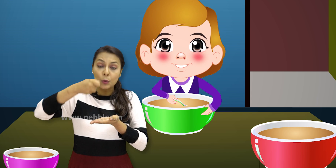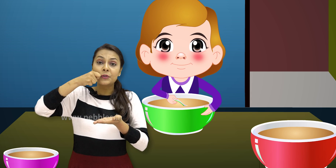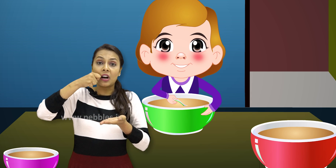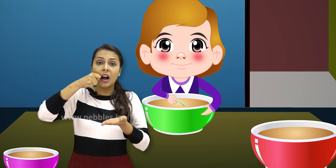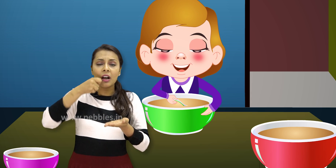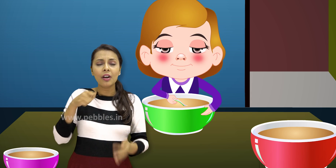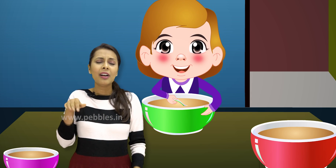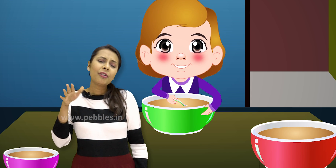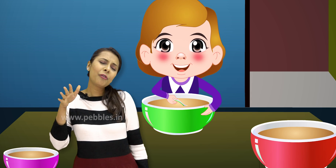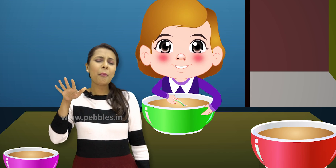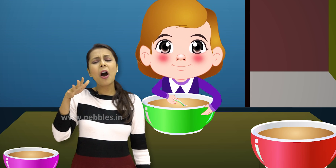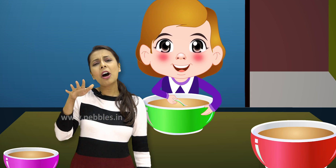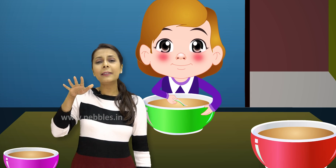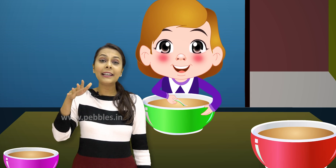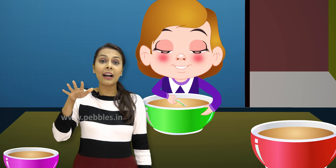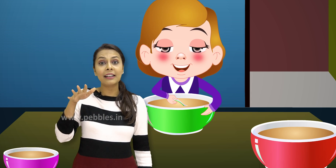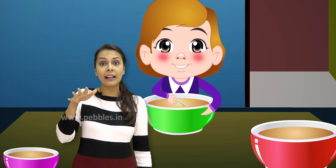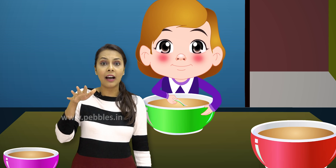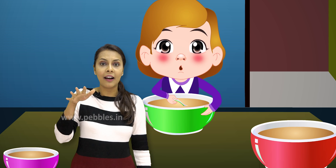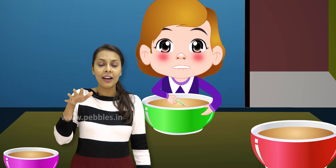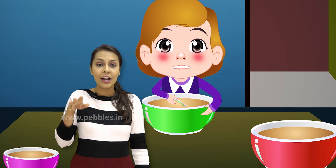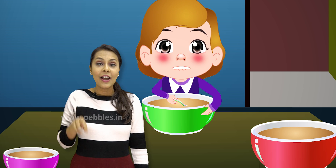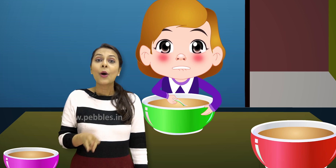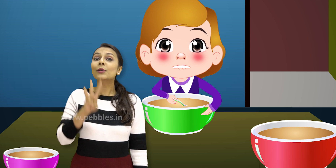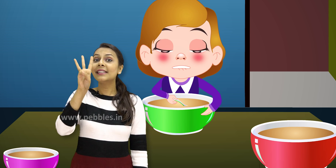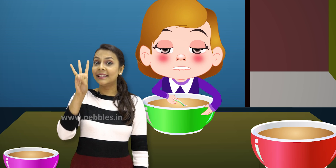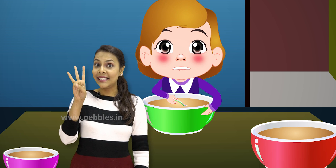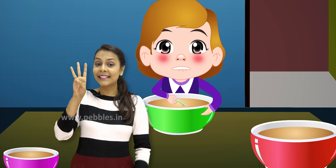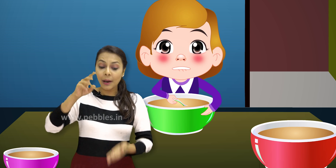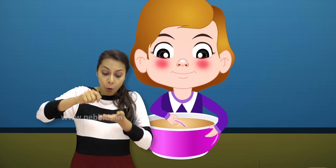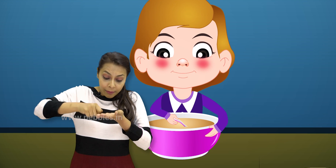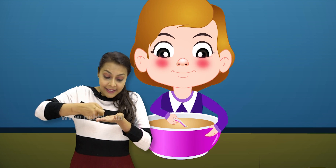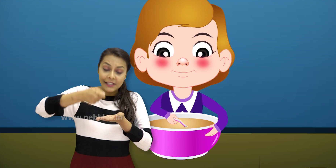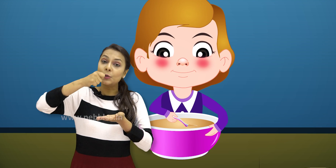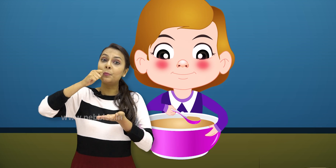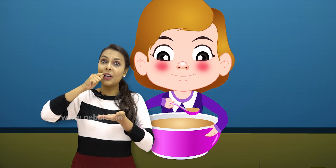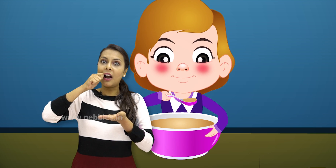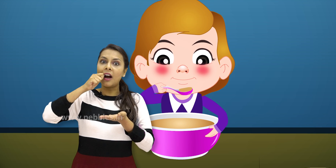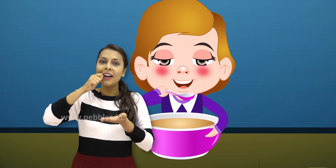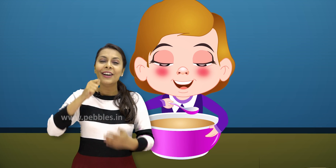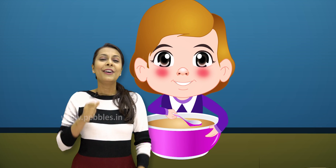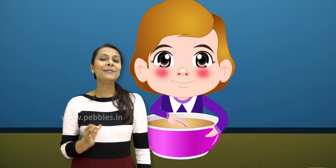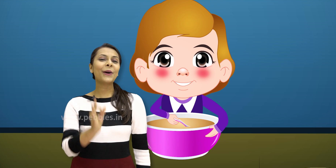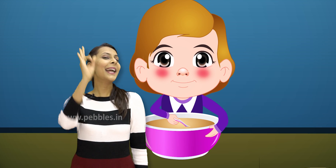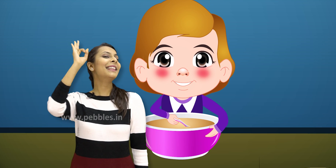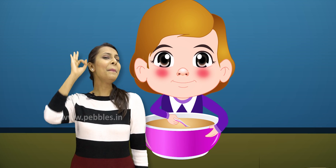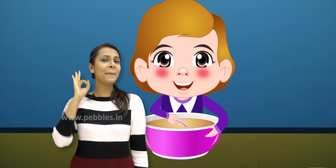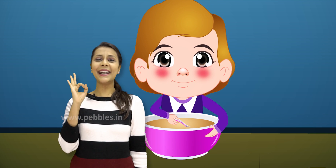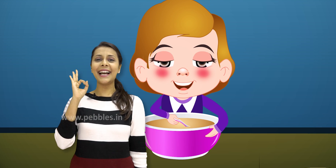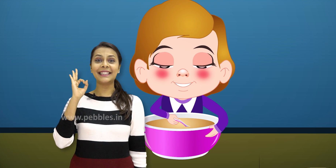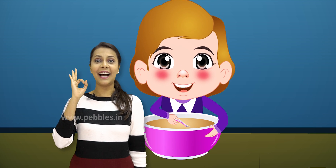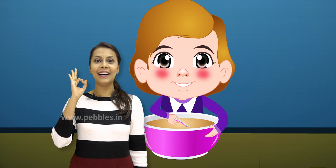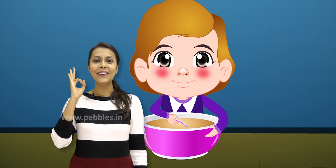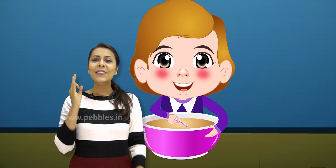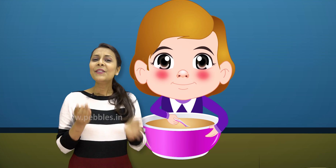में से सूप चका वो बहुत ही ठंडा था उसने तीसरे बोल में से सूप चका वो एकदम